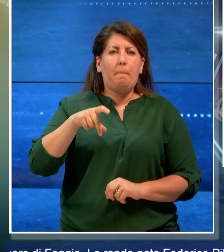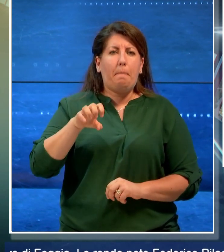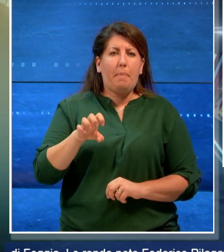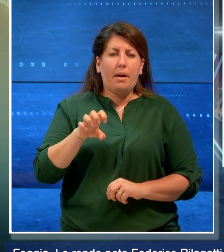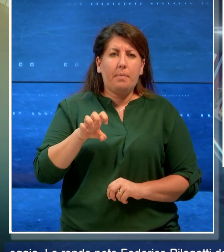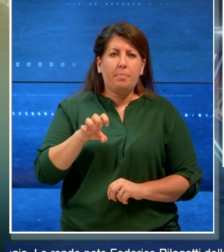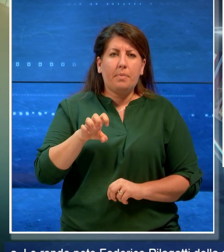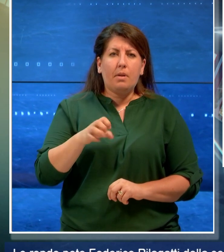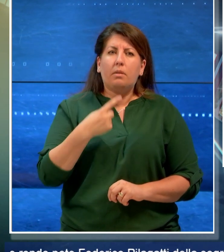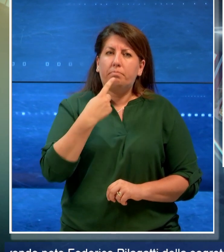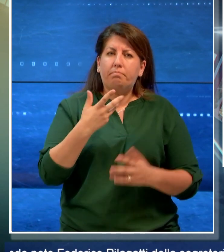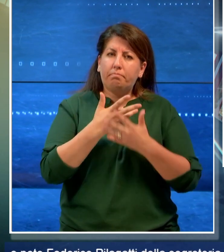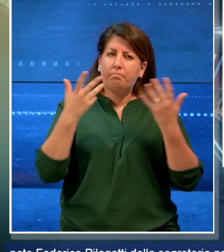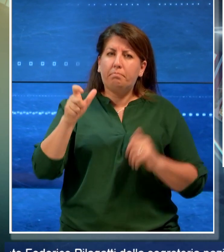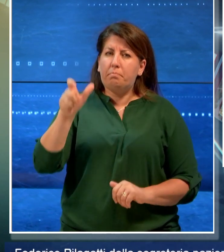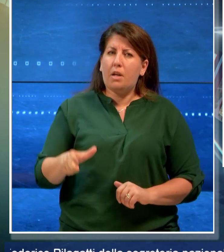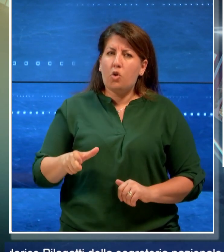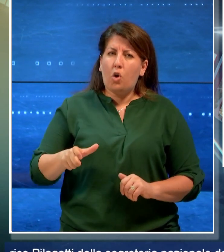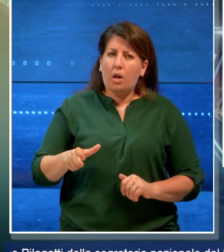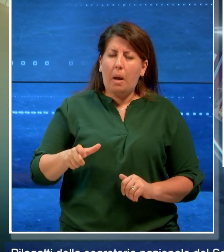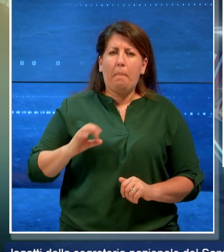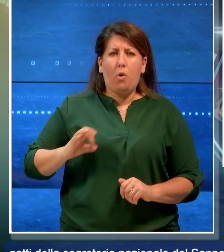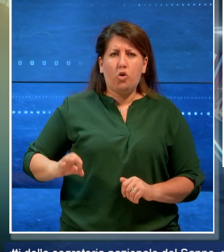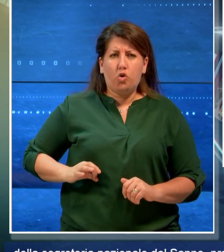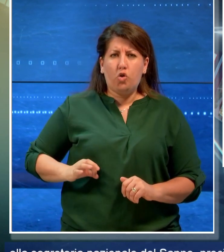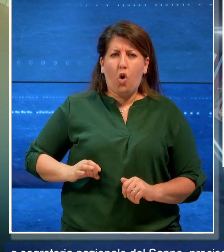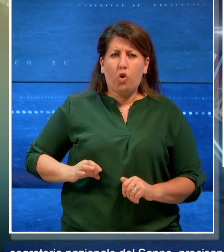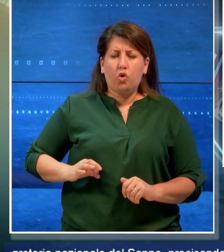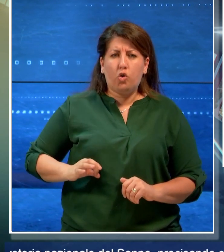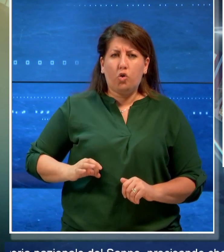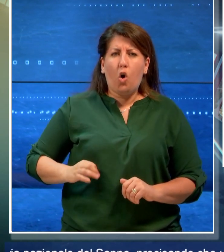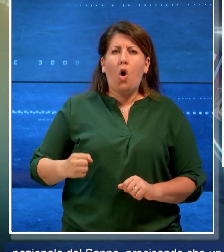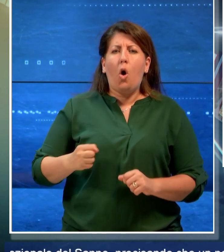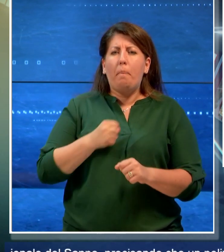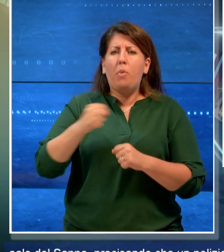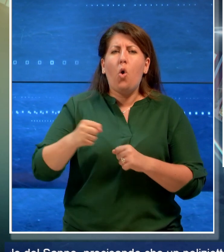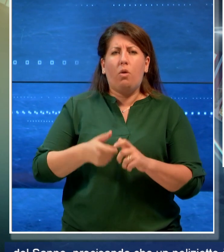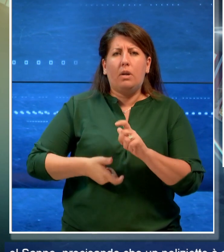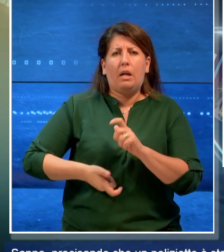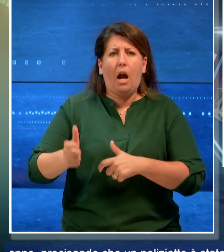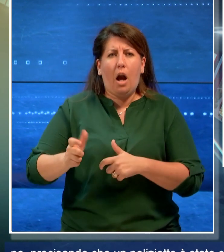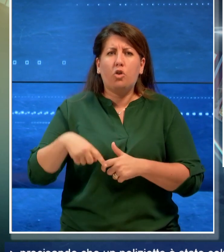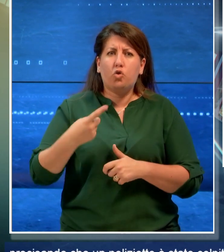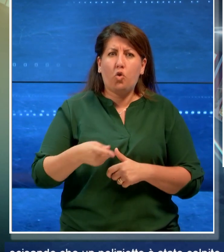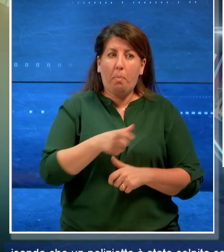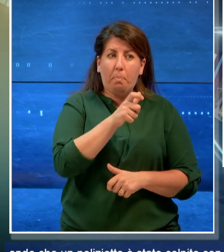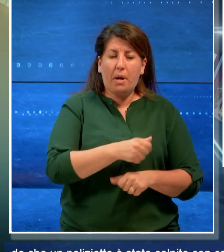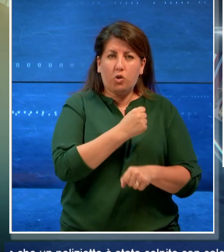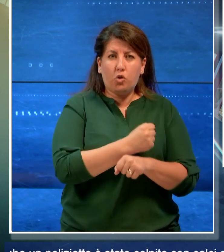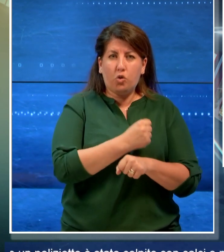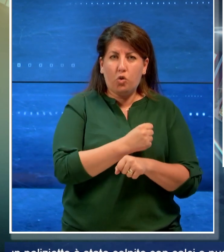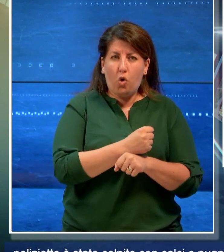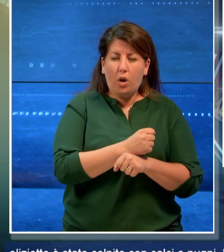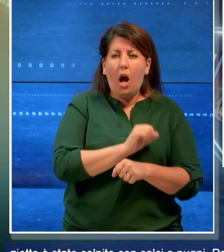precisando che un poliziotto è stato colpito con calci e pugni. Poi il detenuto si è scagliato